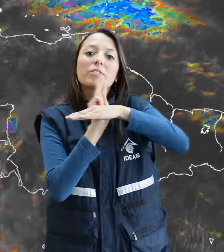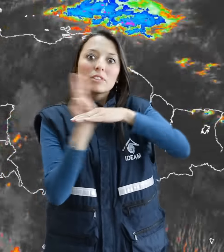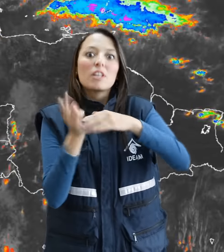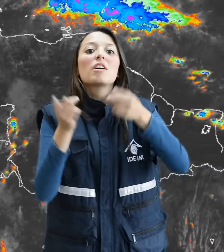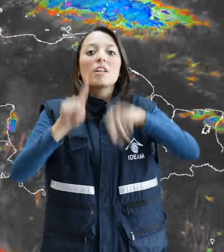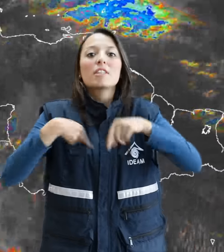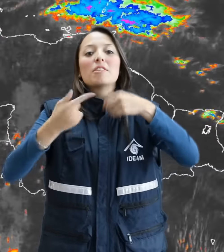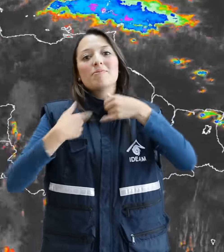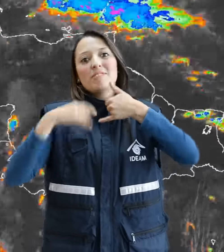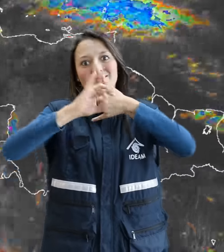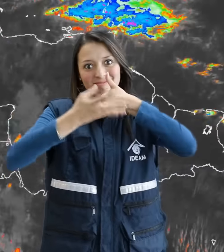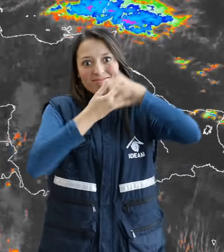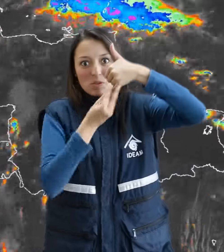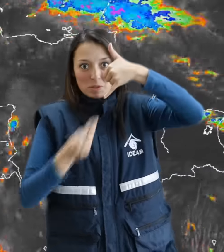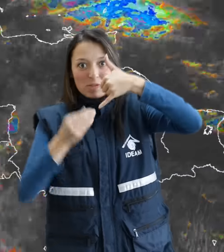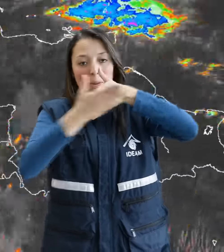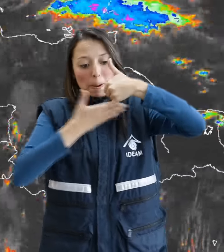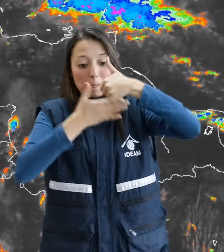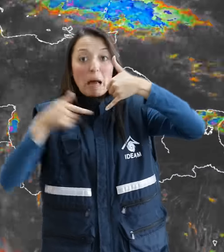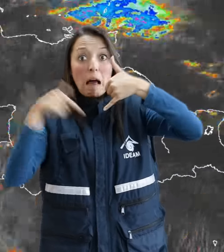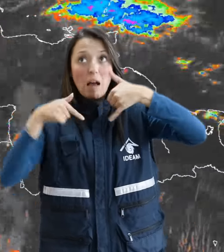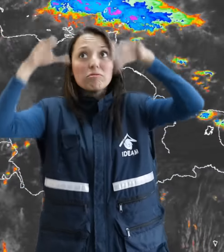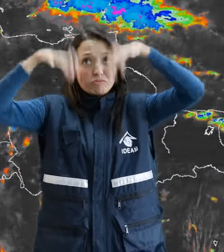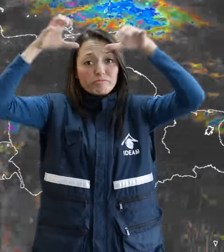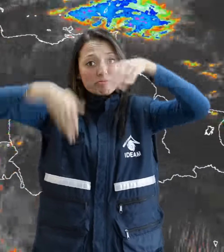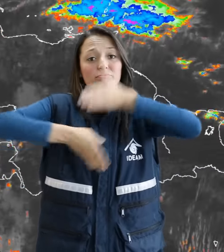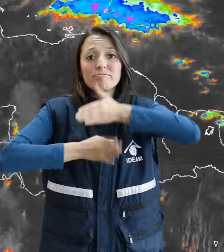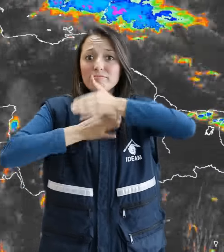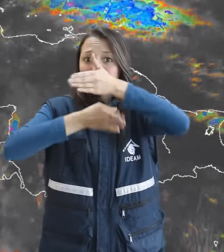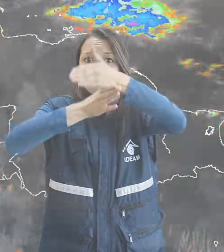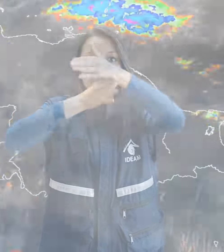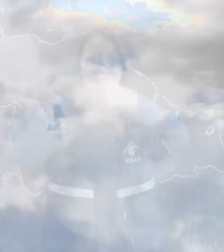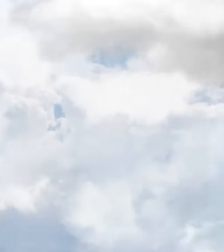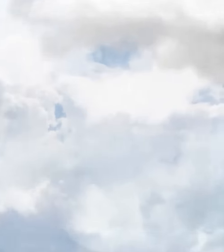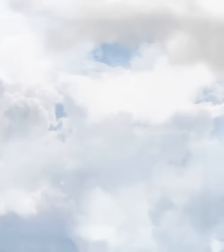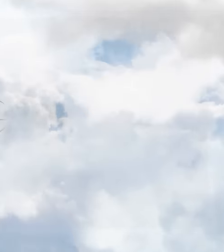en sectores de Guainía, Vaupés y Amazonas. Estas hasta el momento han sido de carácter ligero.